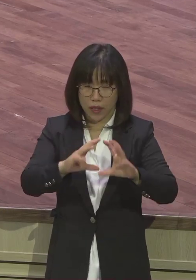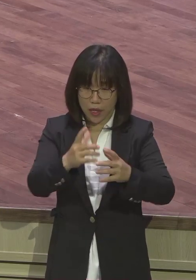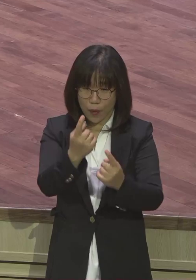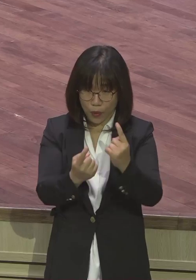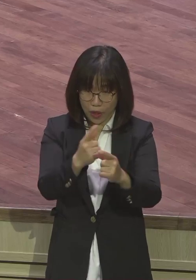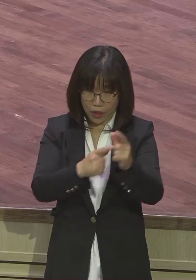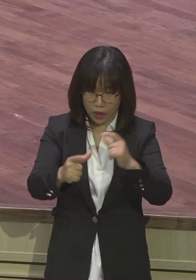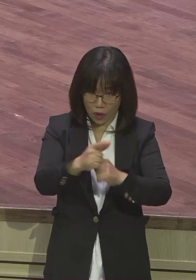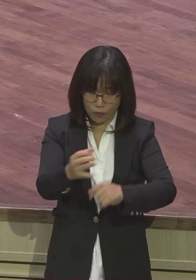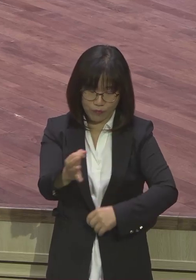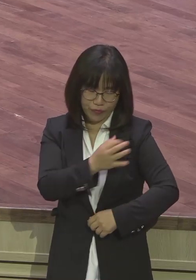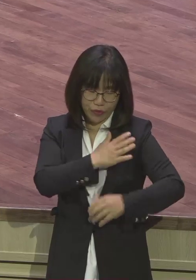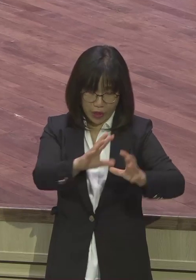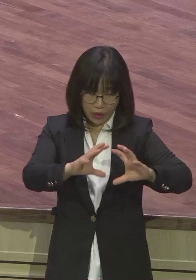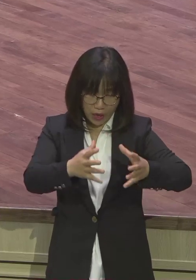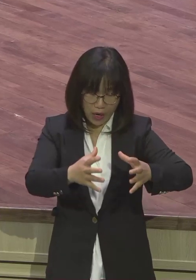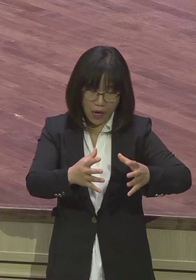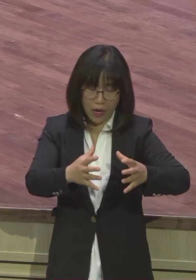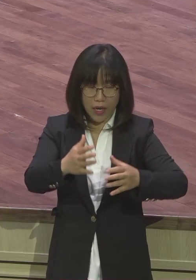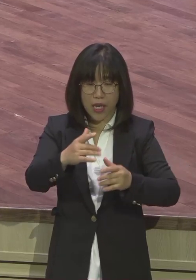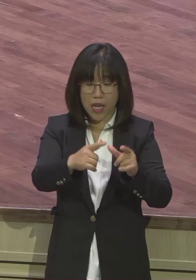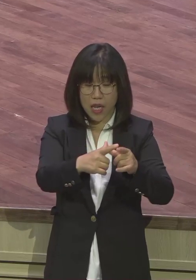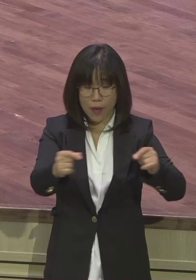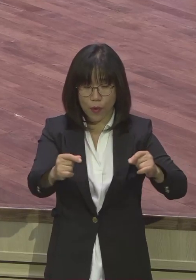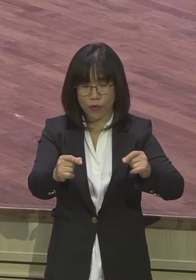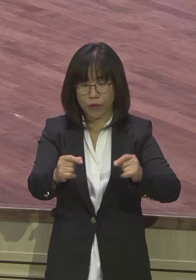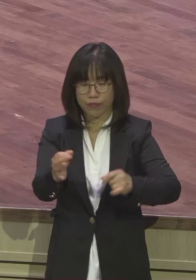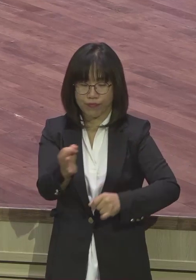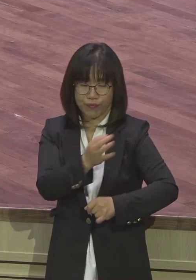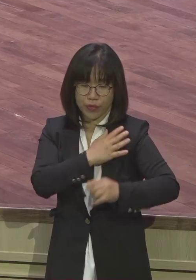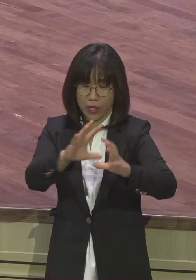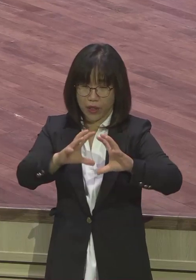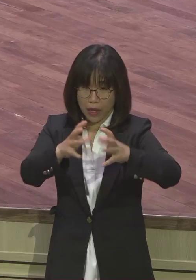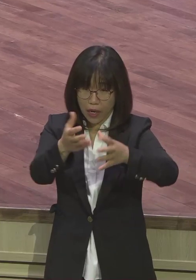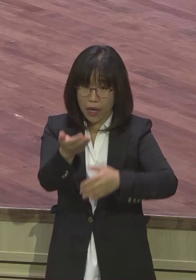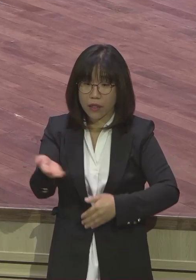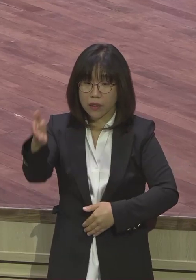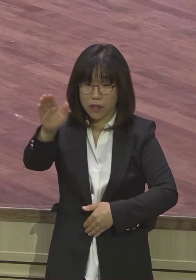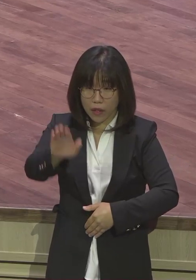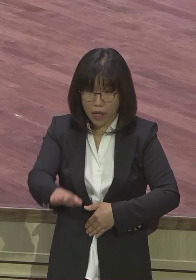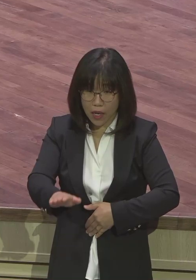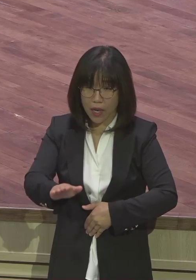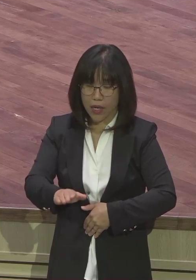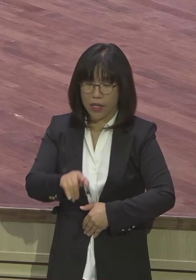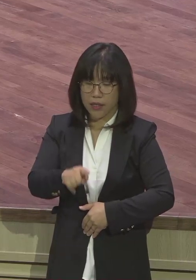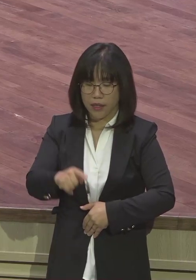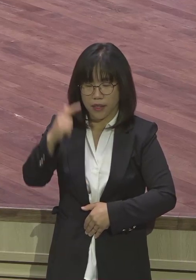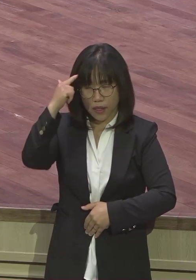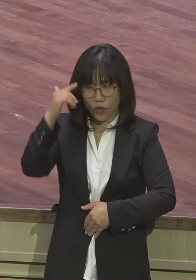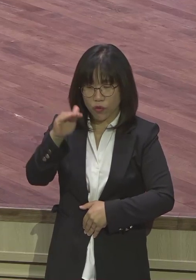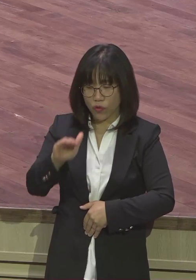G3인데 세계 강국인데 그 수준에 걸맞는 행동을 하지 아니.